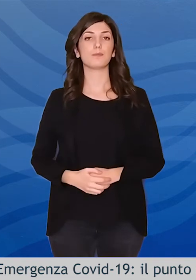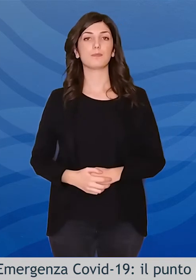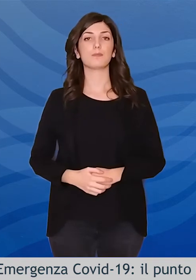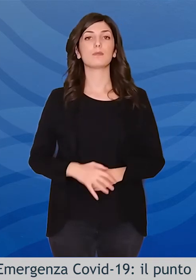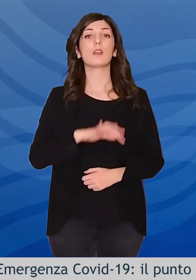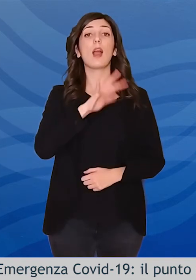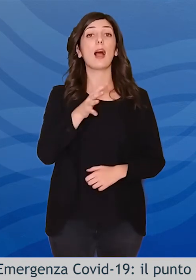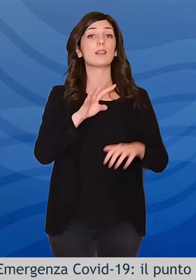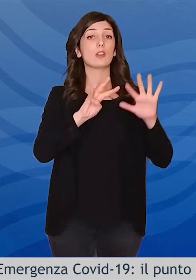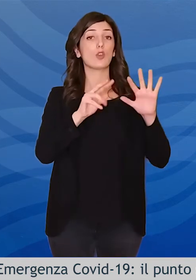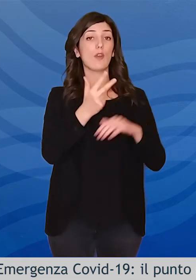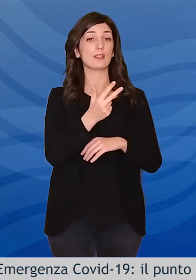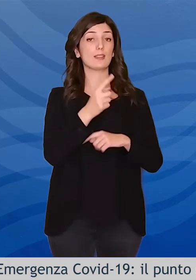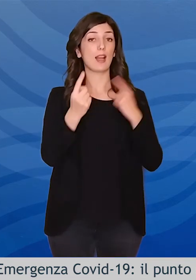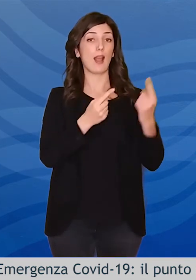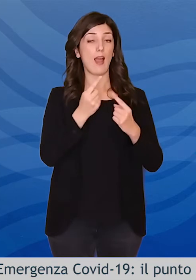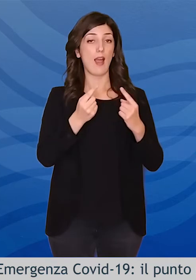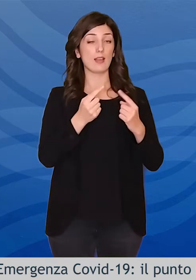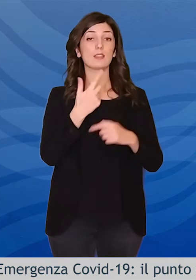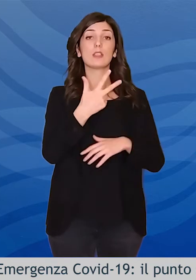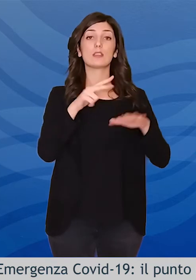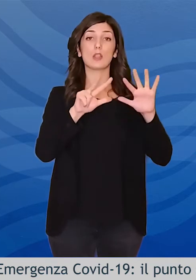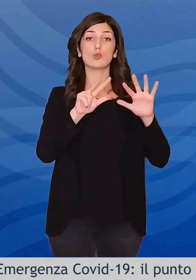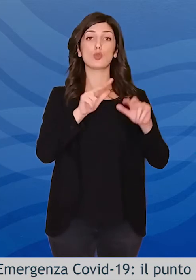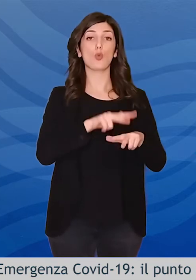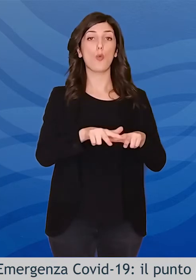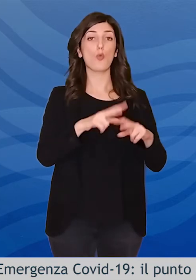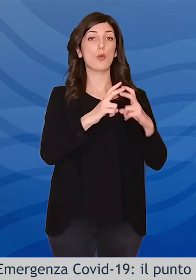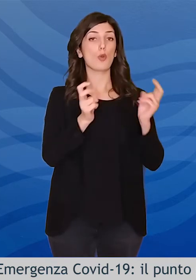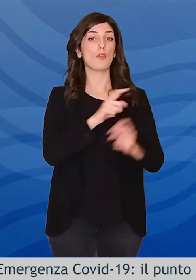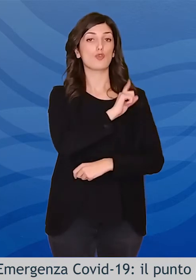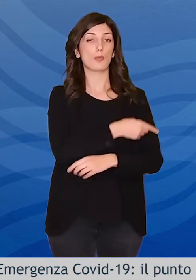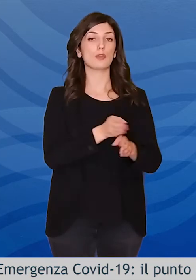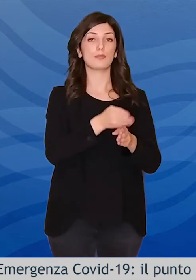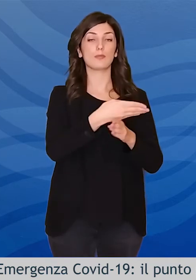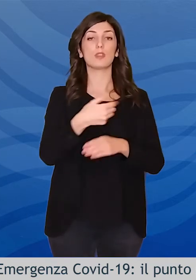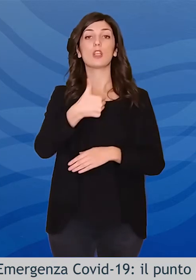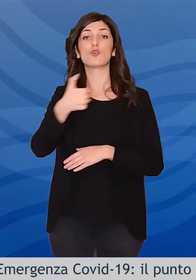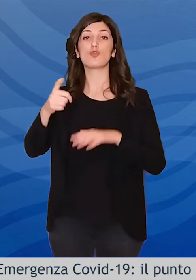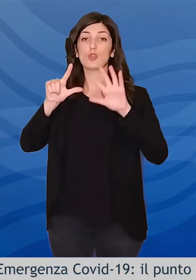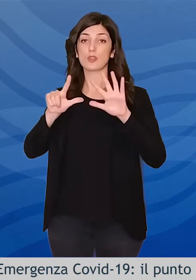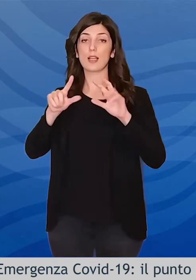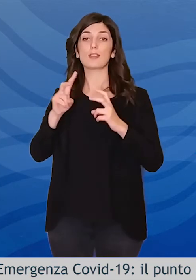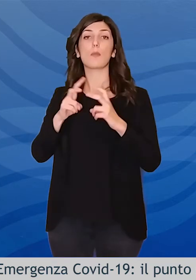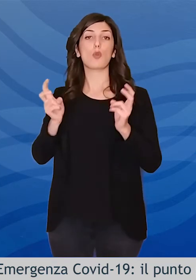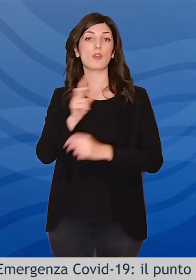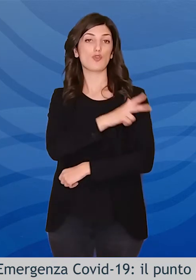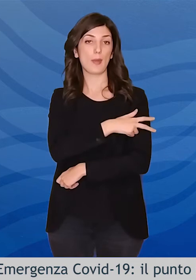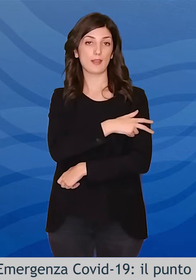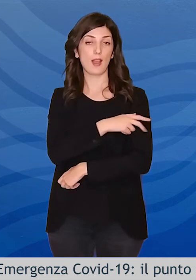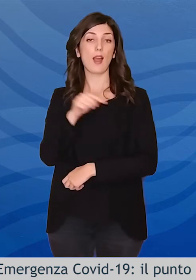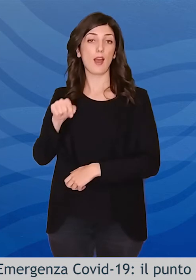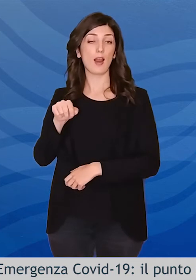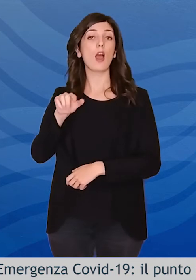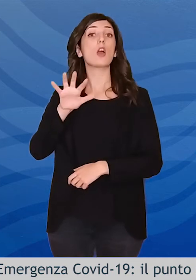I rimanenti 93 sono distribuiti in 38 comuni della provincia. 107 sono invece attribuiti alla provincia di Matera e di